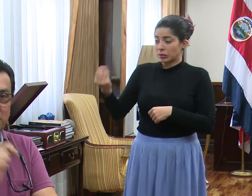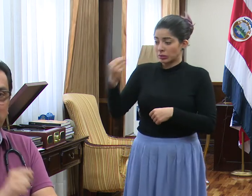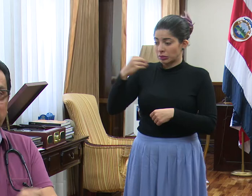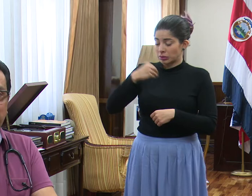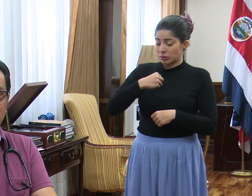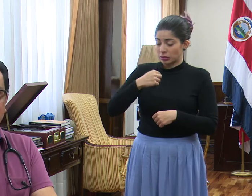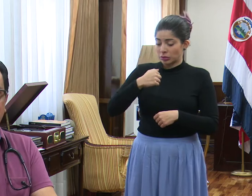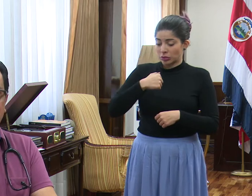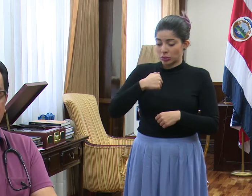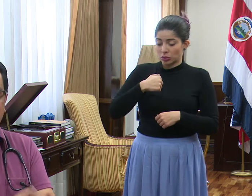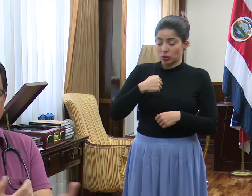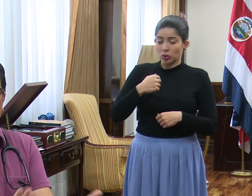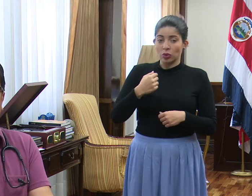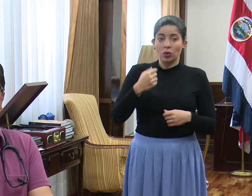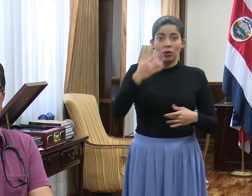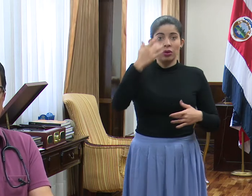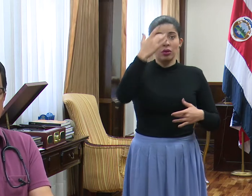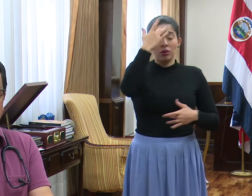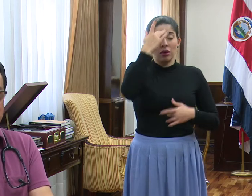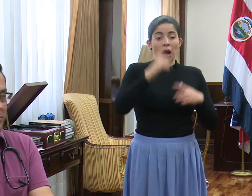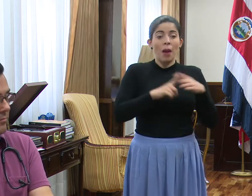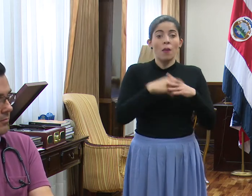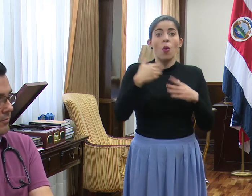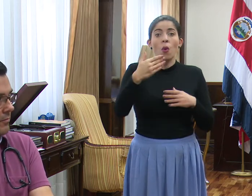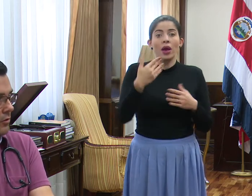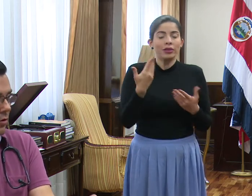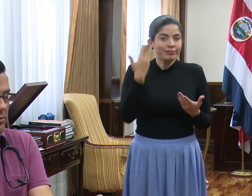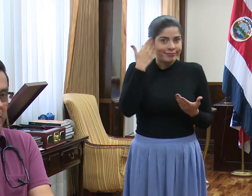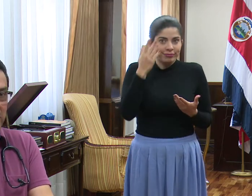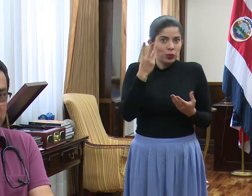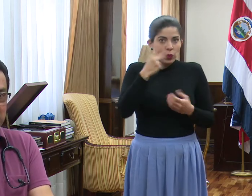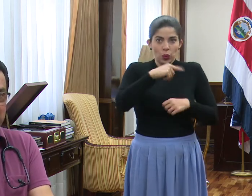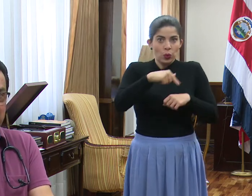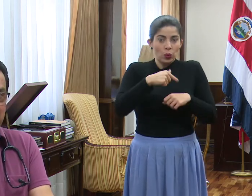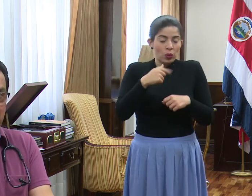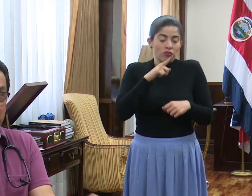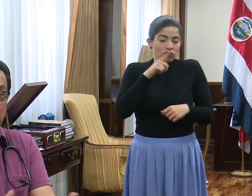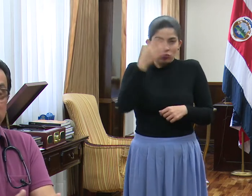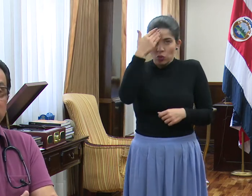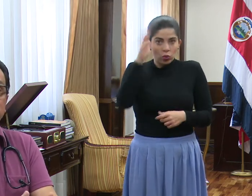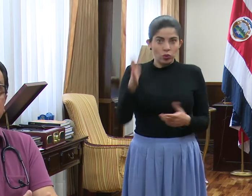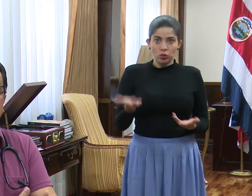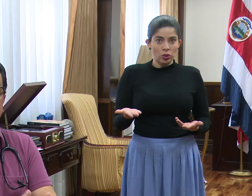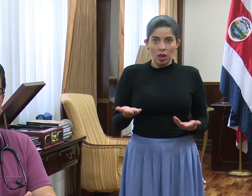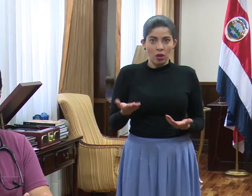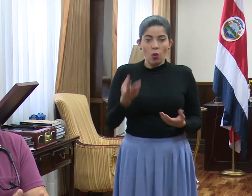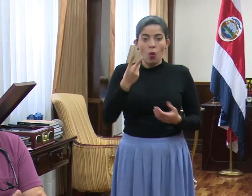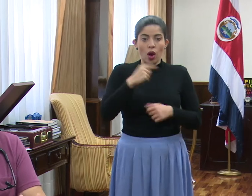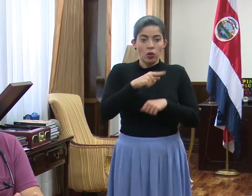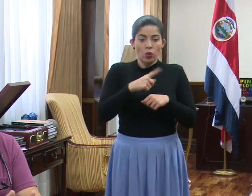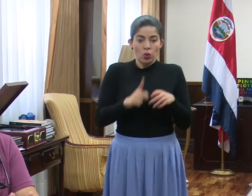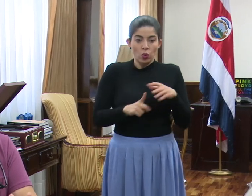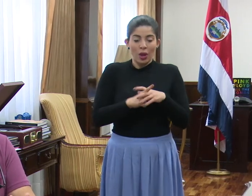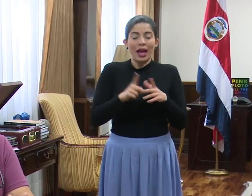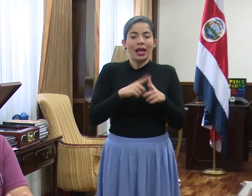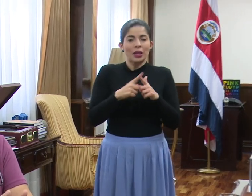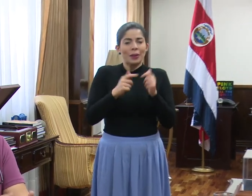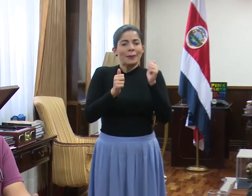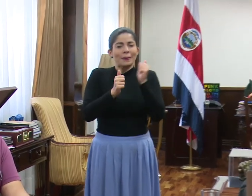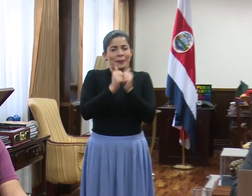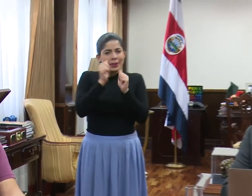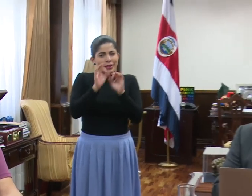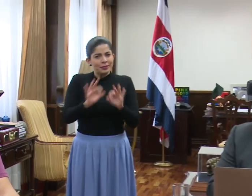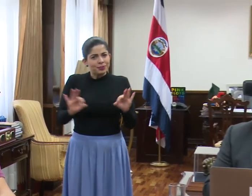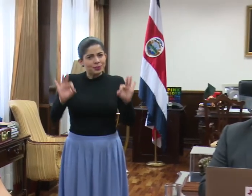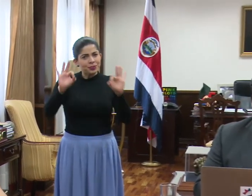persona que te podría contagiar? No lo sabemos. No lo sabemos. Entonces, es muchísimo más importante